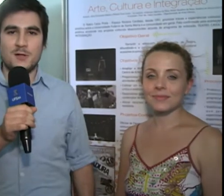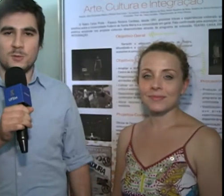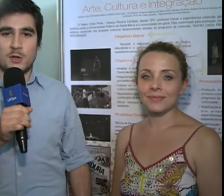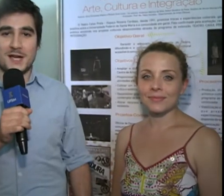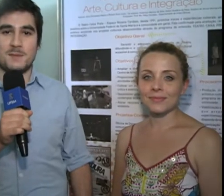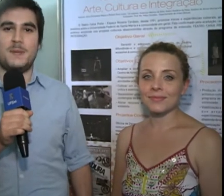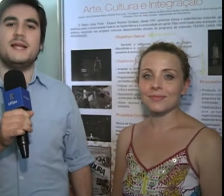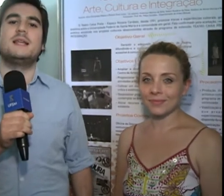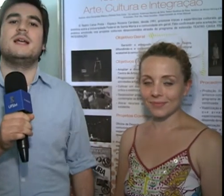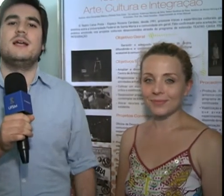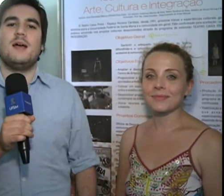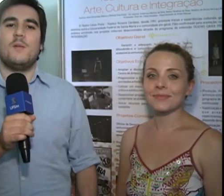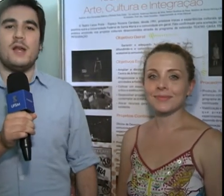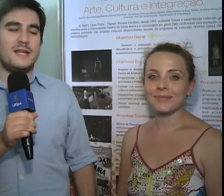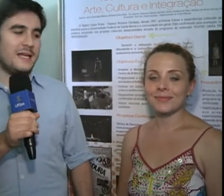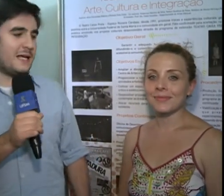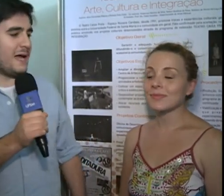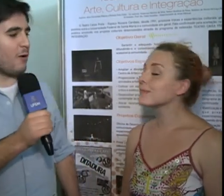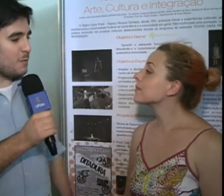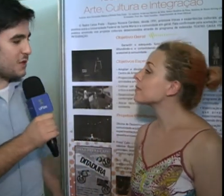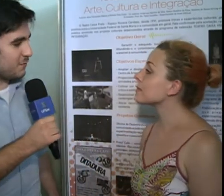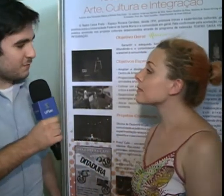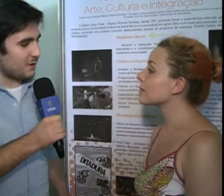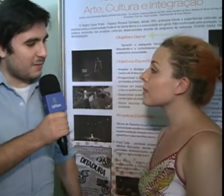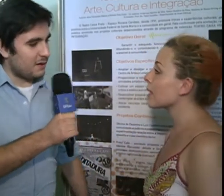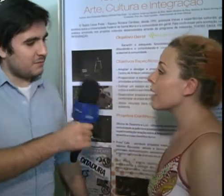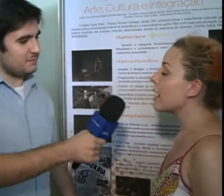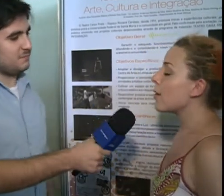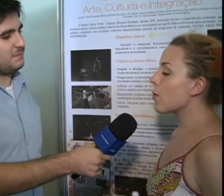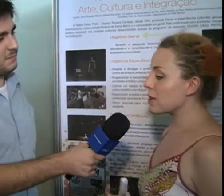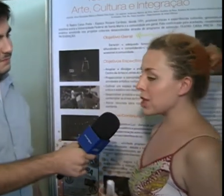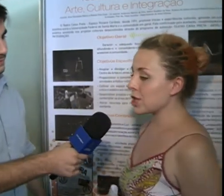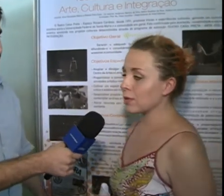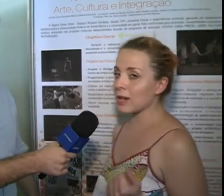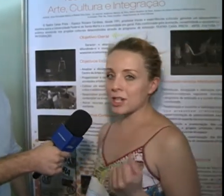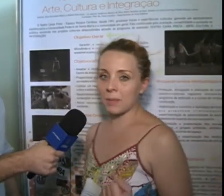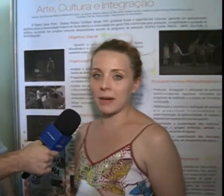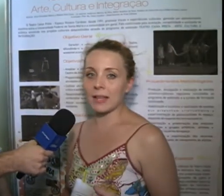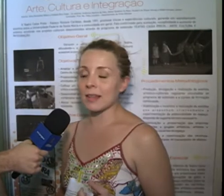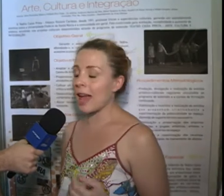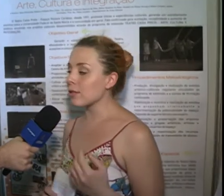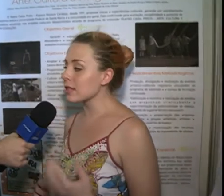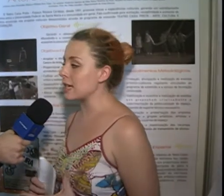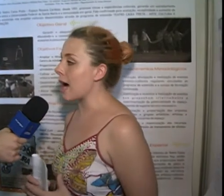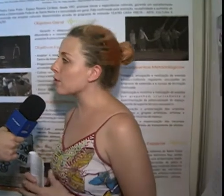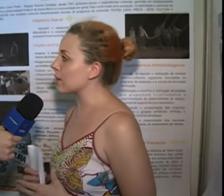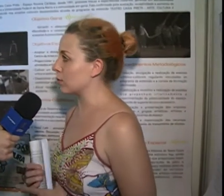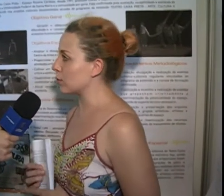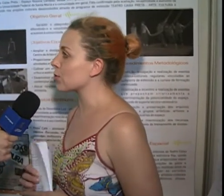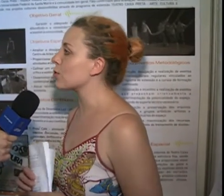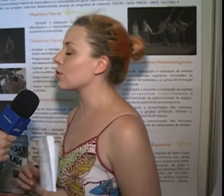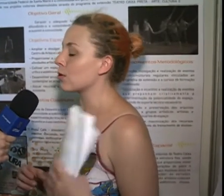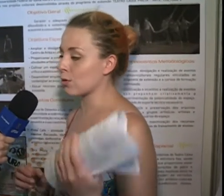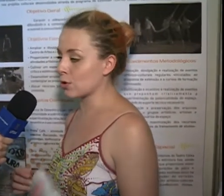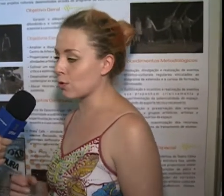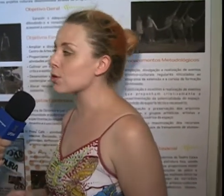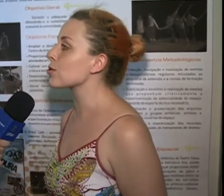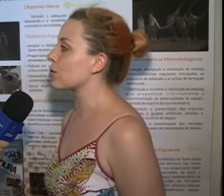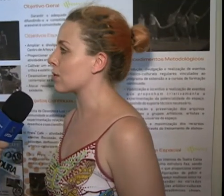sobre o Caixa Preta. Aline, qual o objetivo do seu trabalho? O objetivo do Caixa Preta é auxiliar os alunos dos cursos do